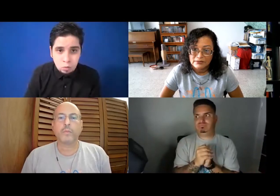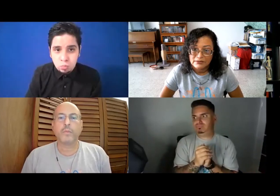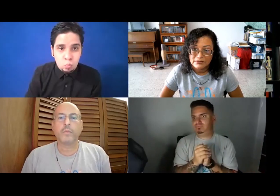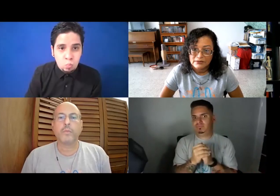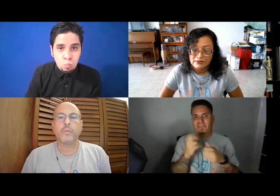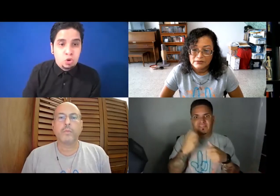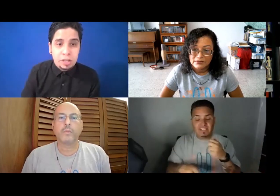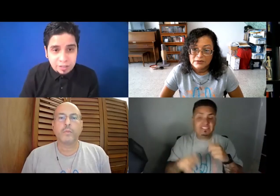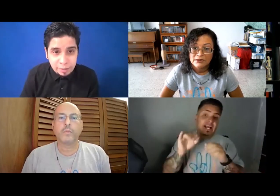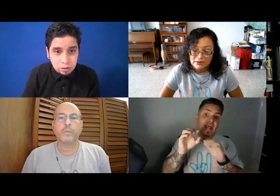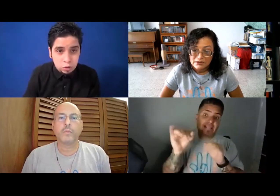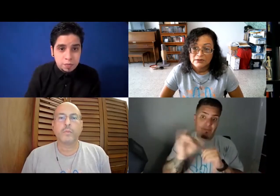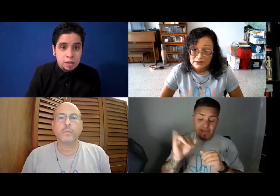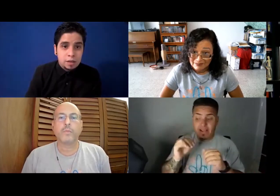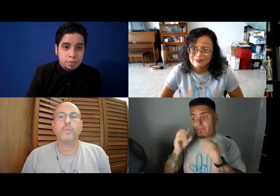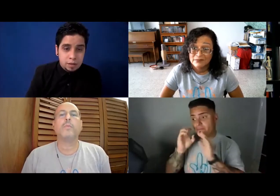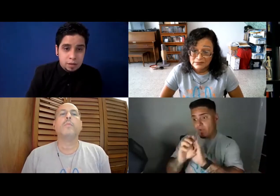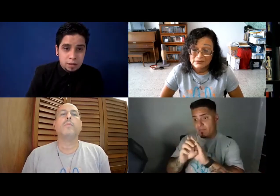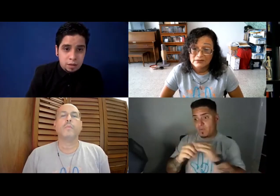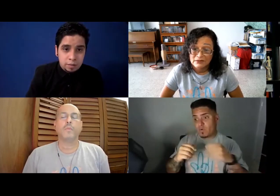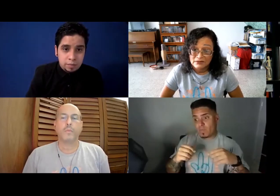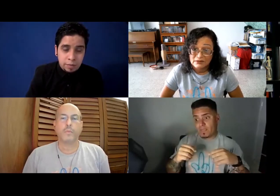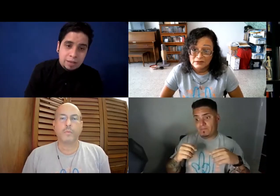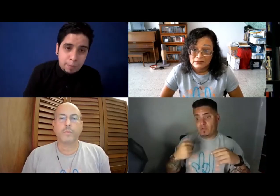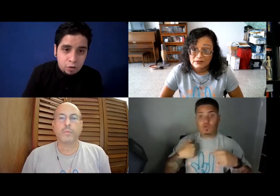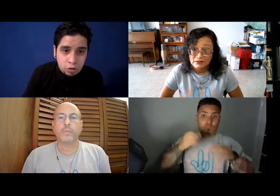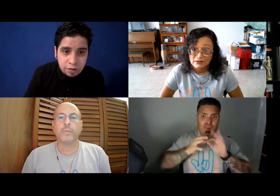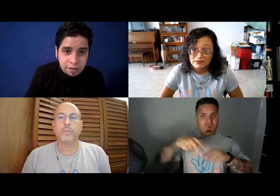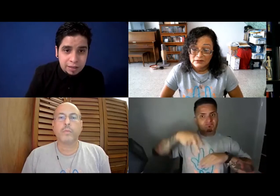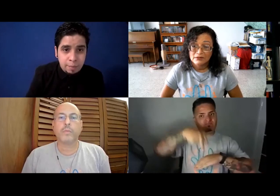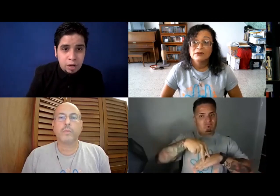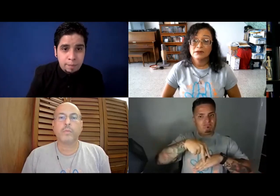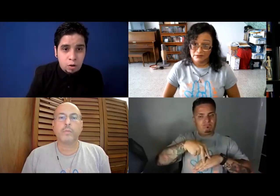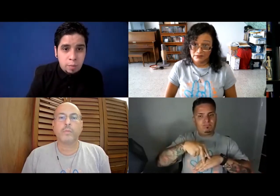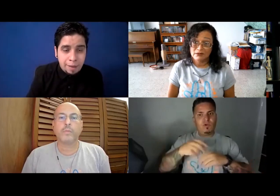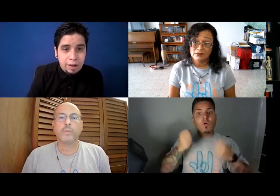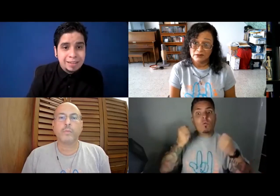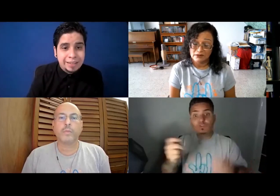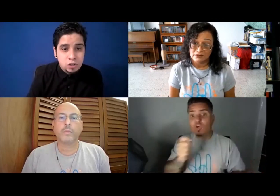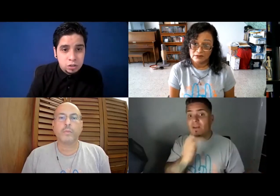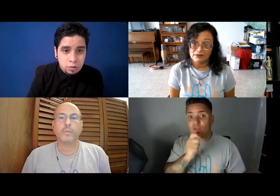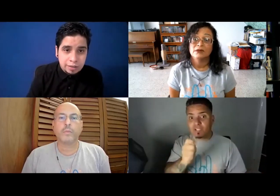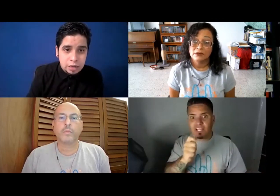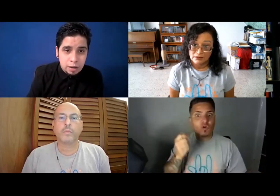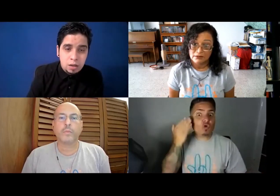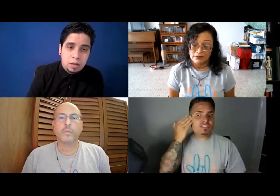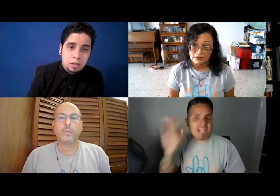mucho distanciamiento. Y, bueno, estos procesos son difíciles. También, por ejemplo, cuando me paro en el stage o en la tarima, estoy